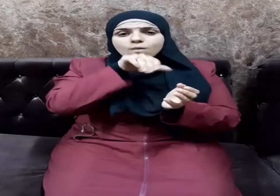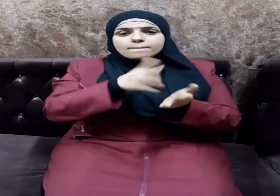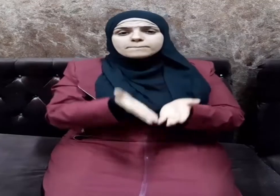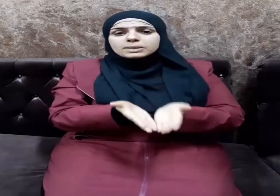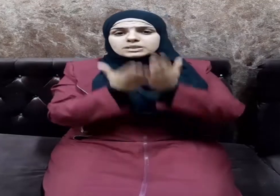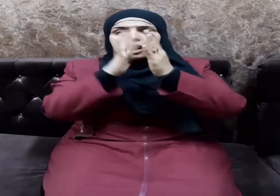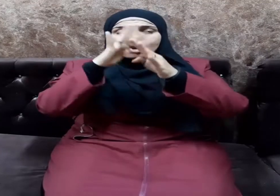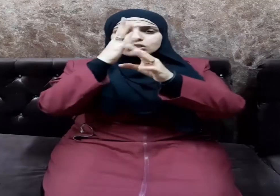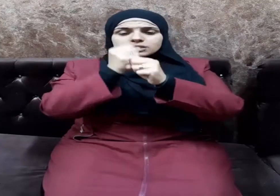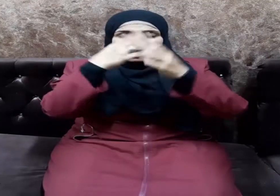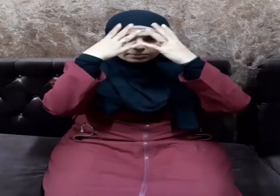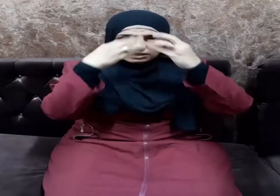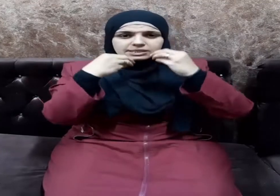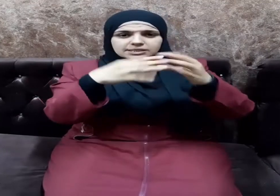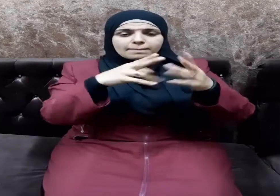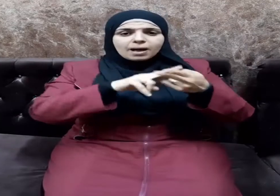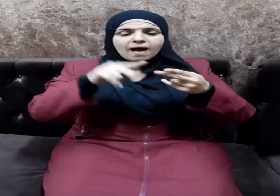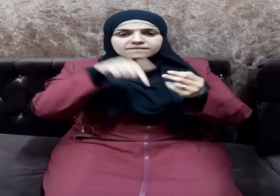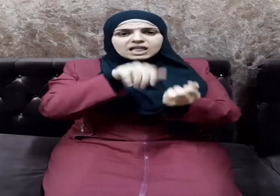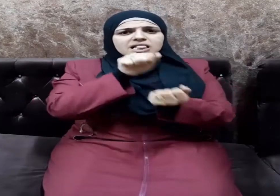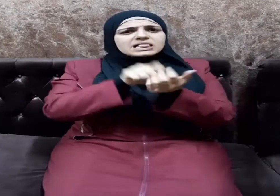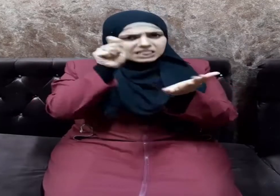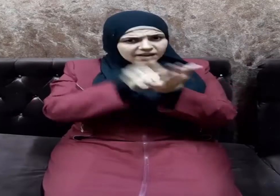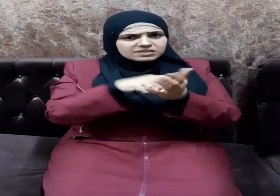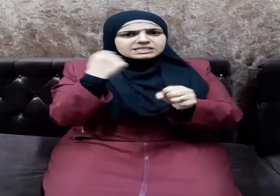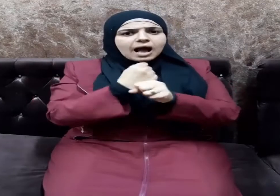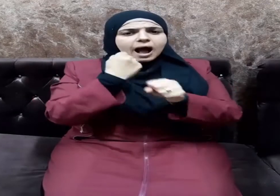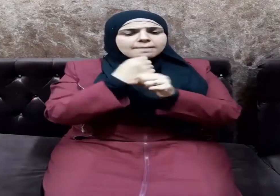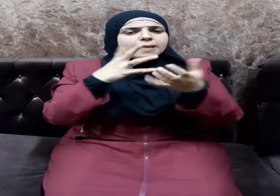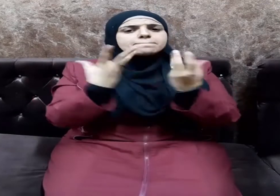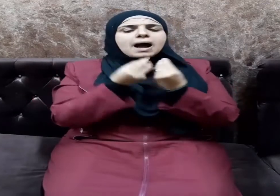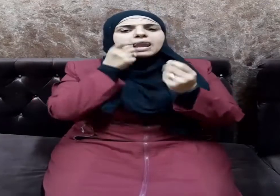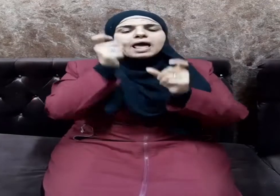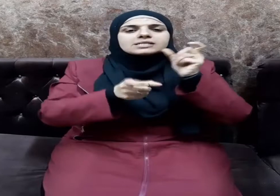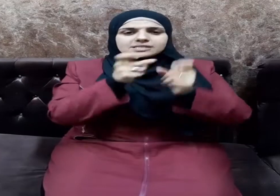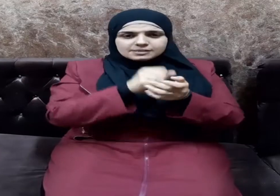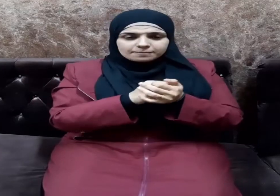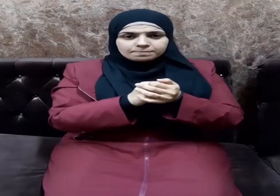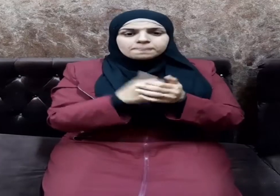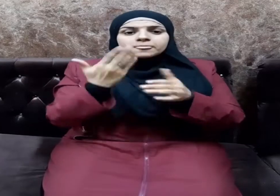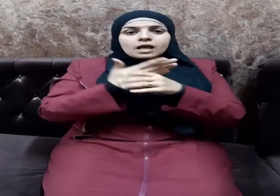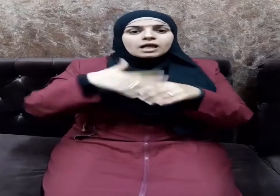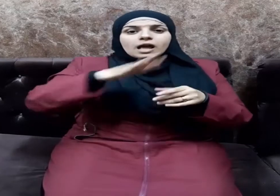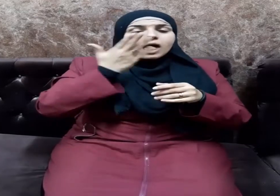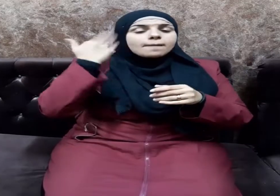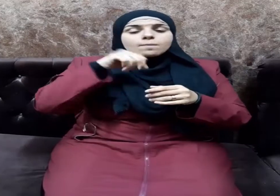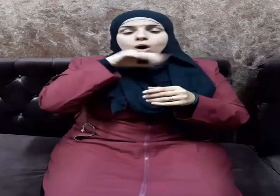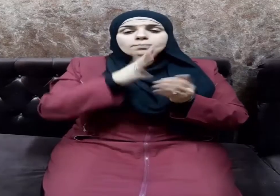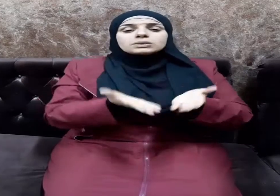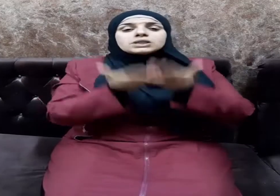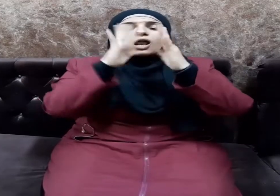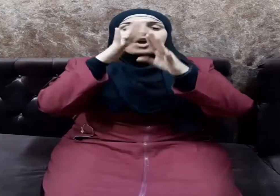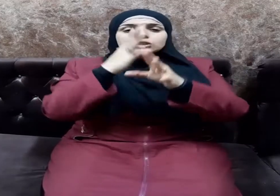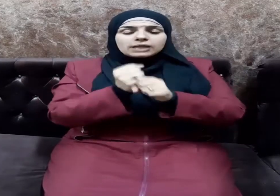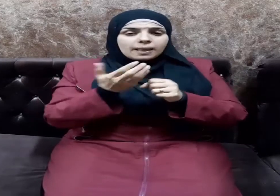وسلم السماحة تطبيقا عمليا مع الناس فكان صلى الله عليه وسلم